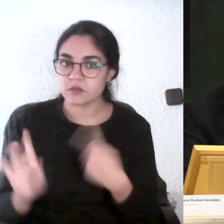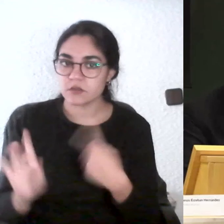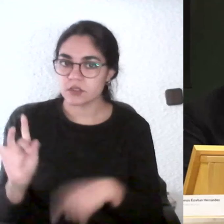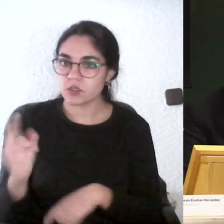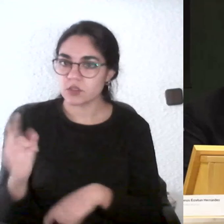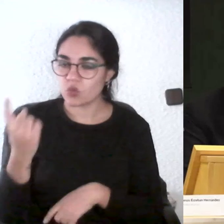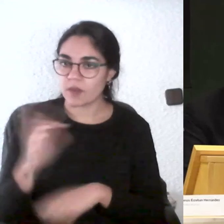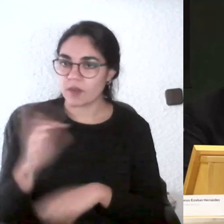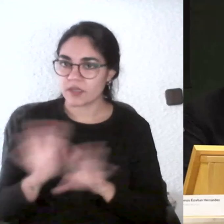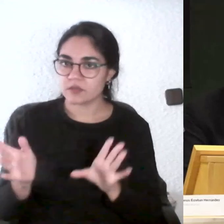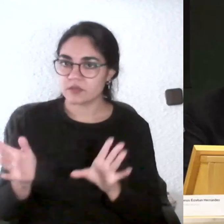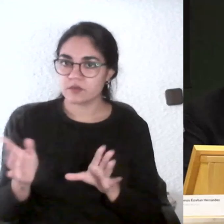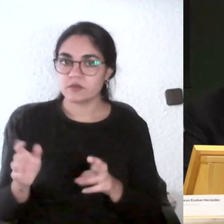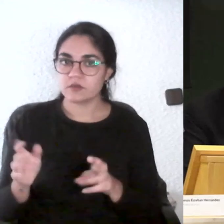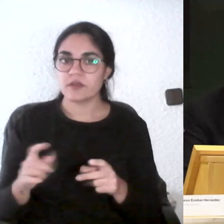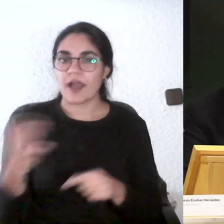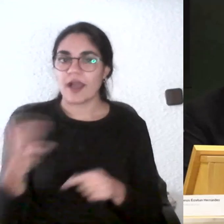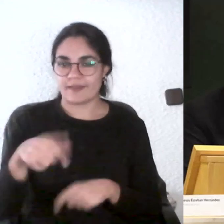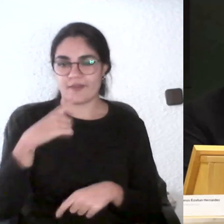aquí hay que mojarse